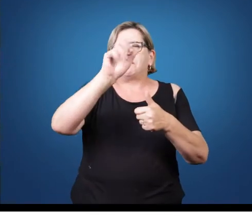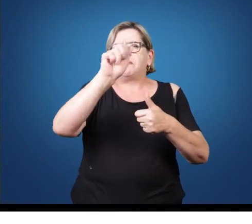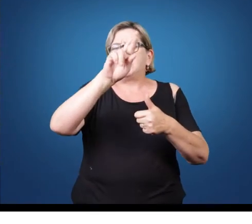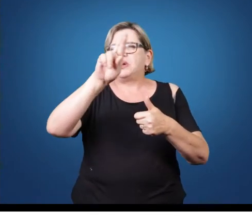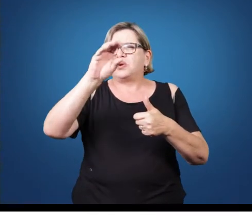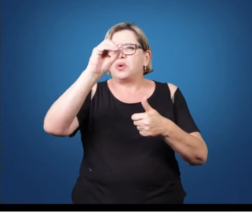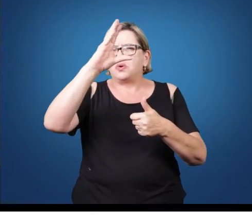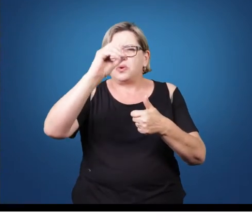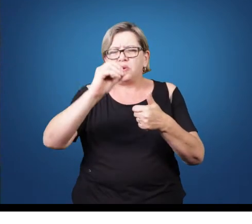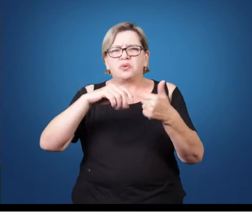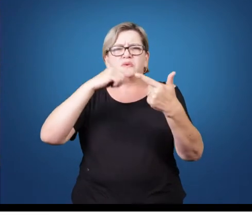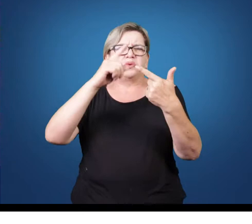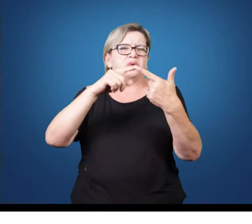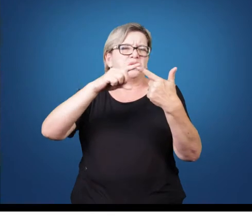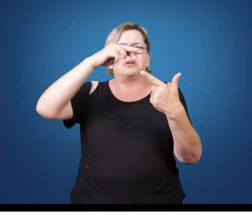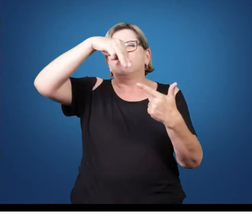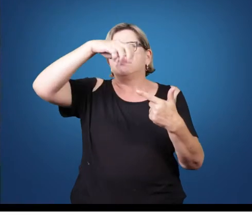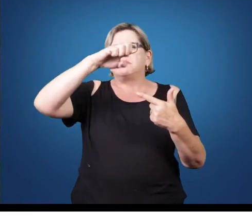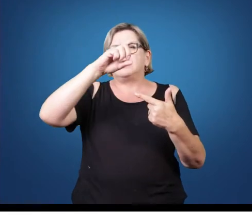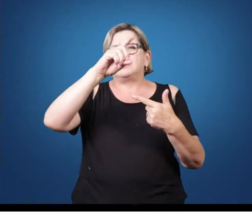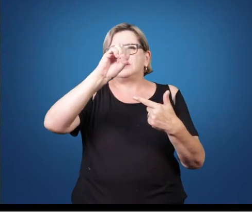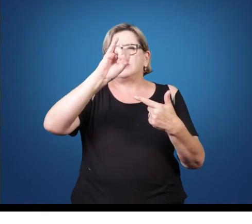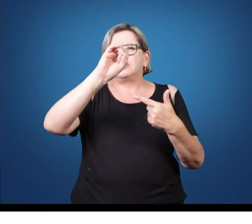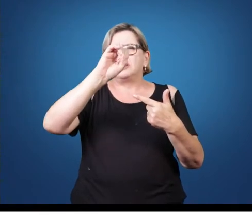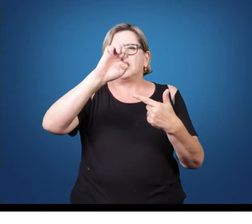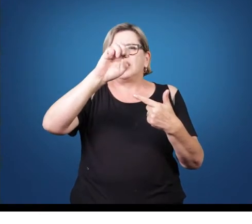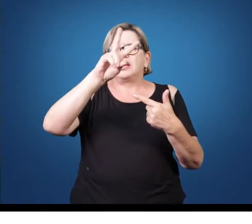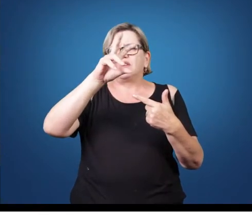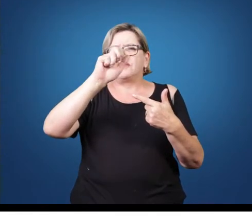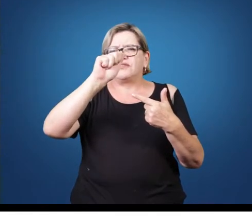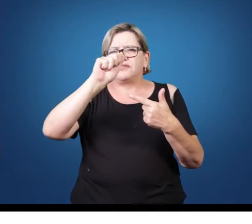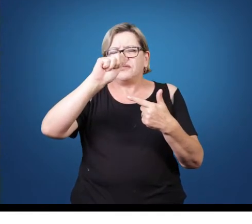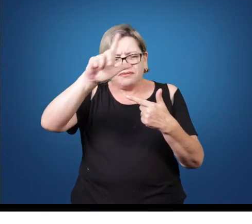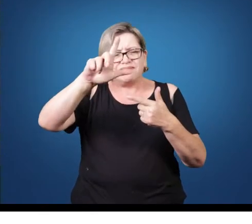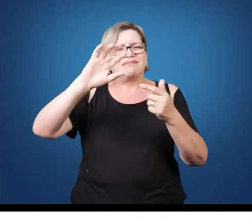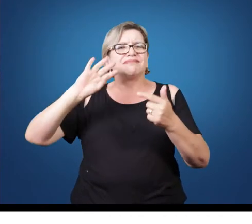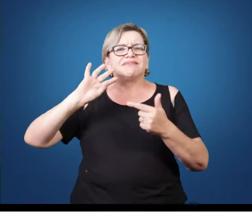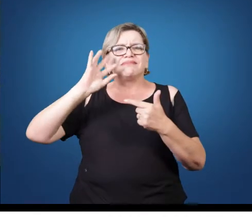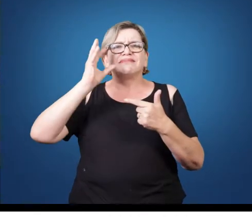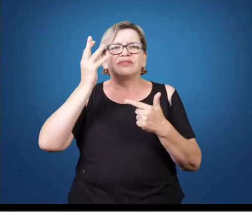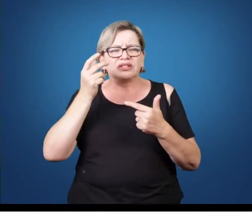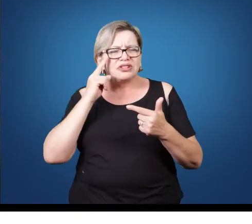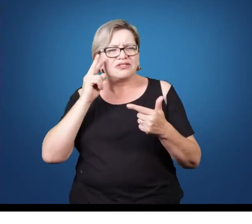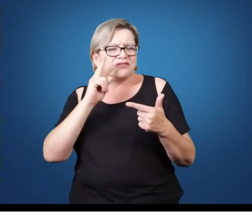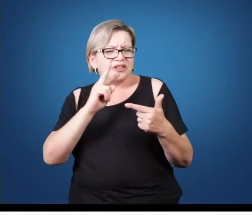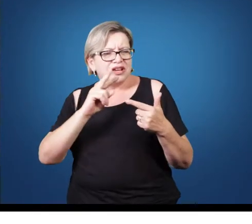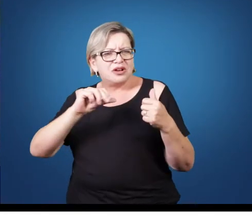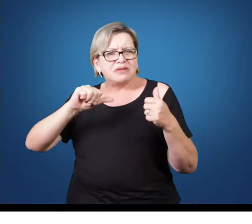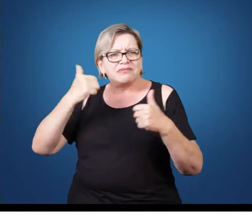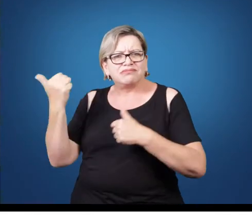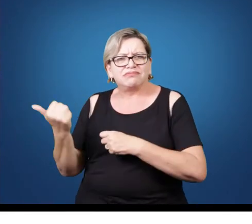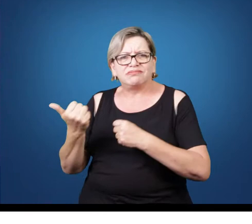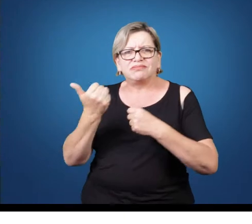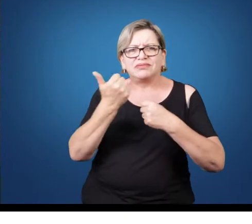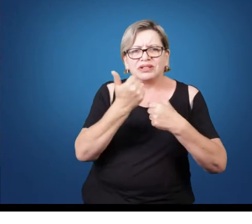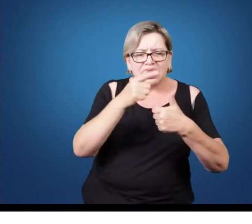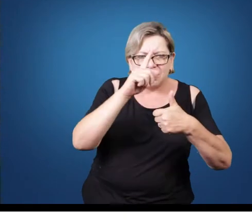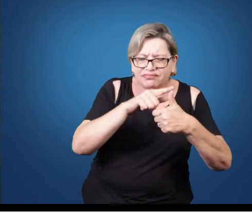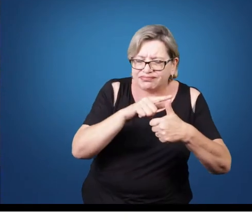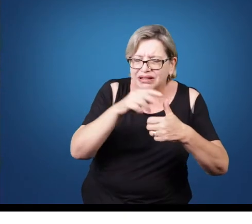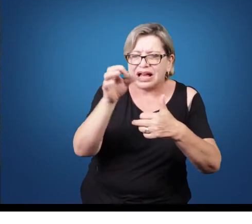a gente identifica que a mudança de estilos eram colocadas de maneira justaposta, ou seja, a gente coloca, acabou